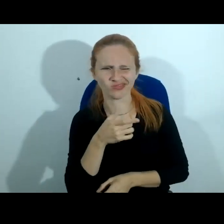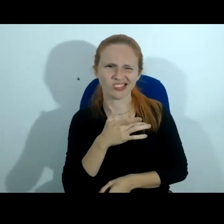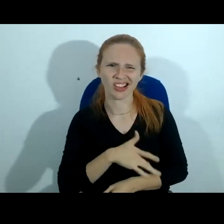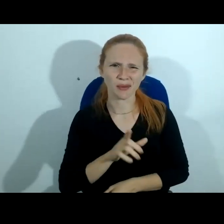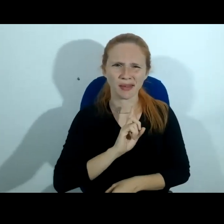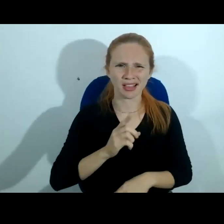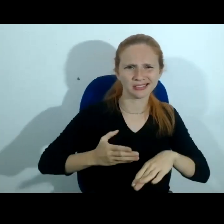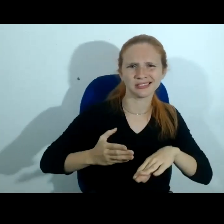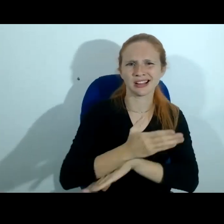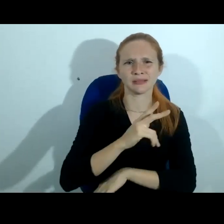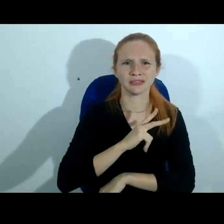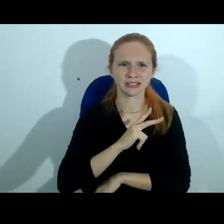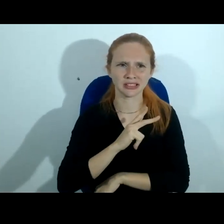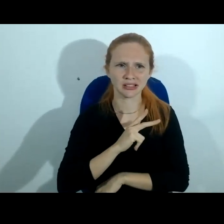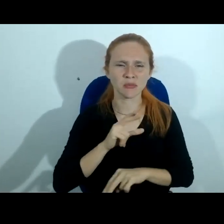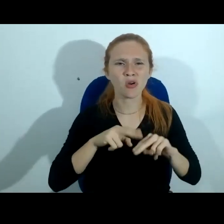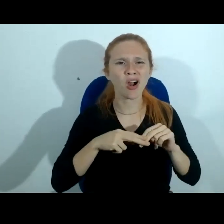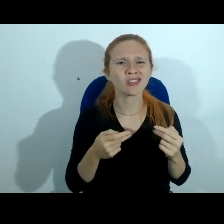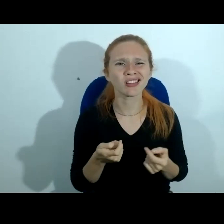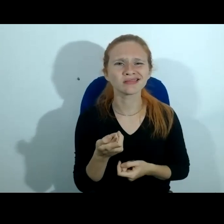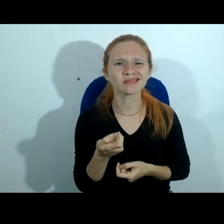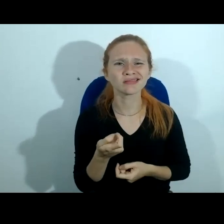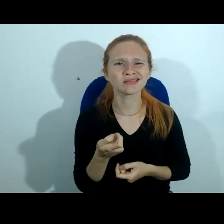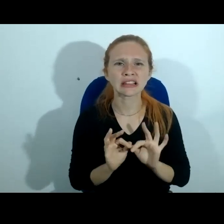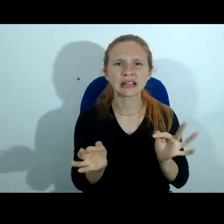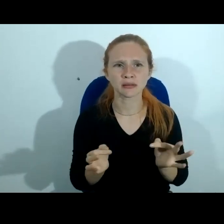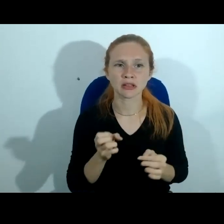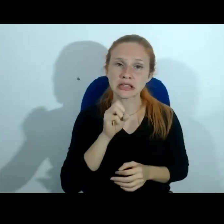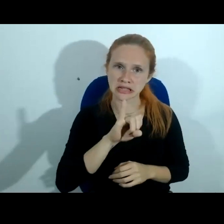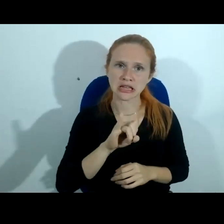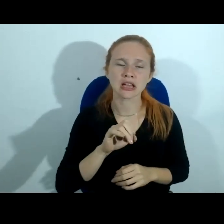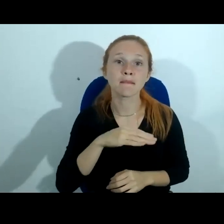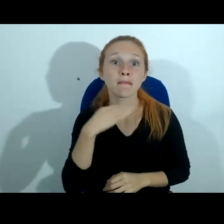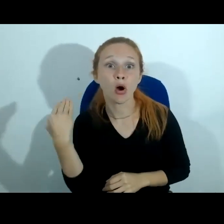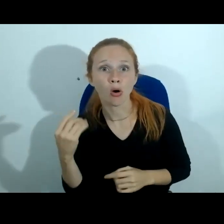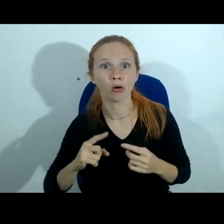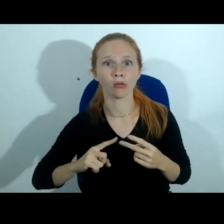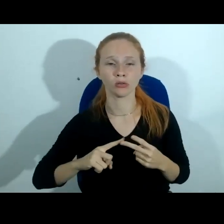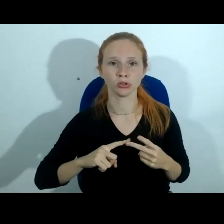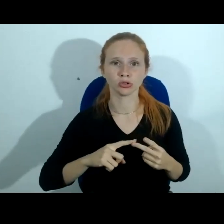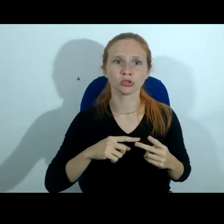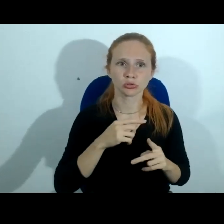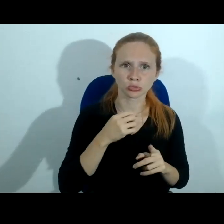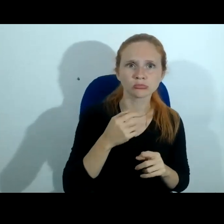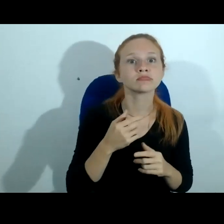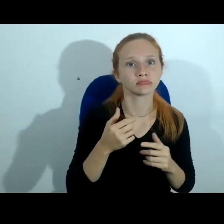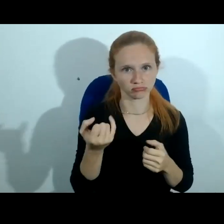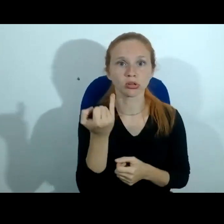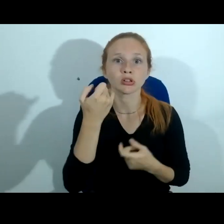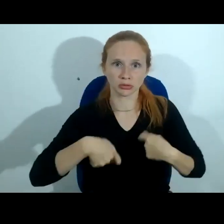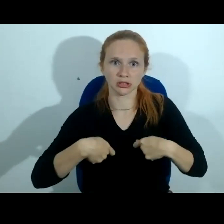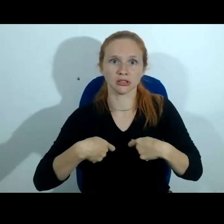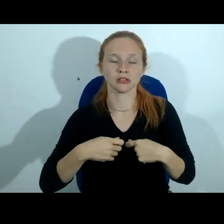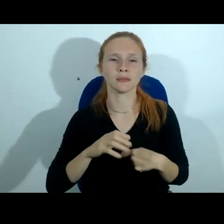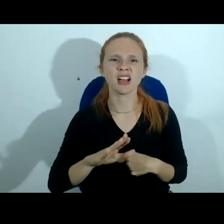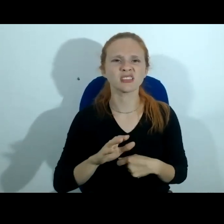invadir a privacidade de uma pessoa com um crime de pequena monta agora um crime de estupro um crime de homicídio se essa assume outra perspectiva eu acho